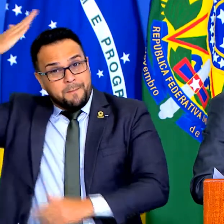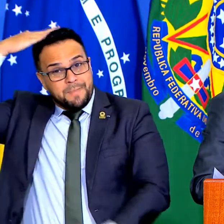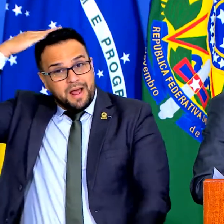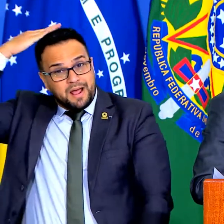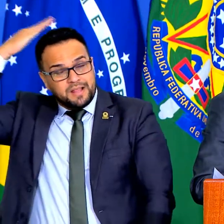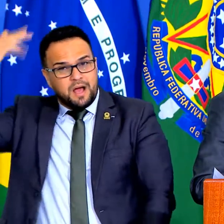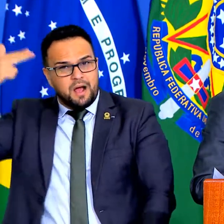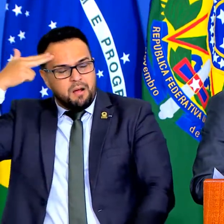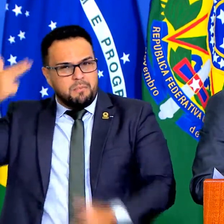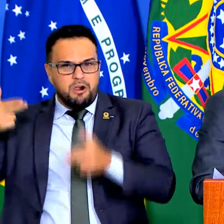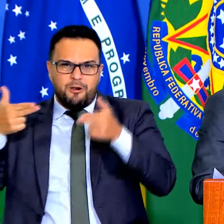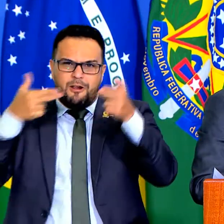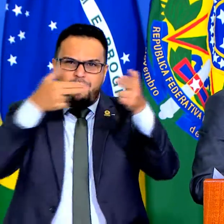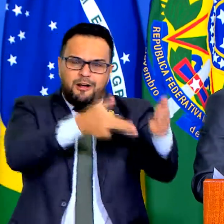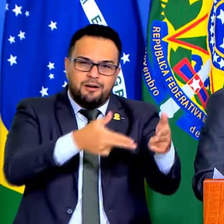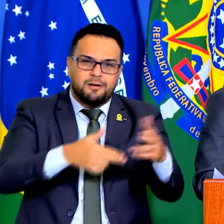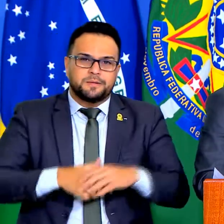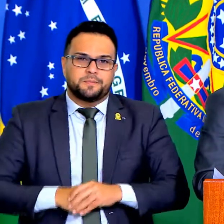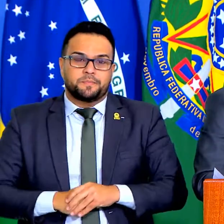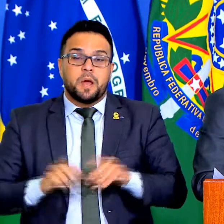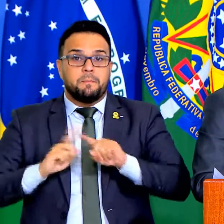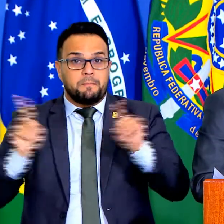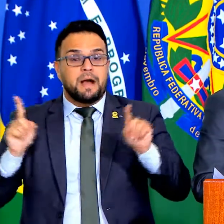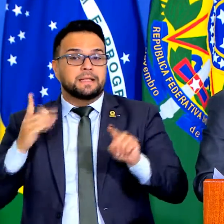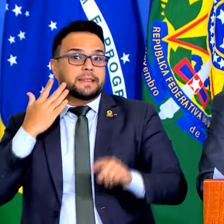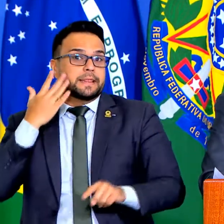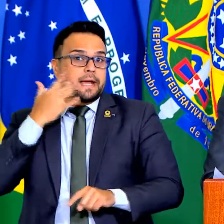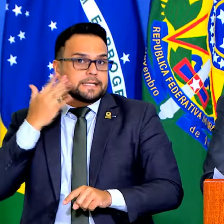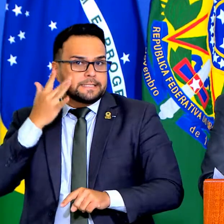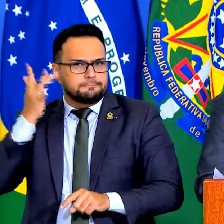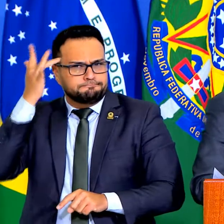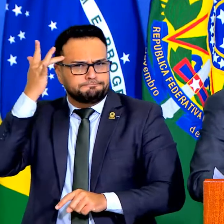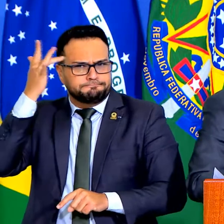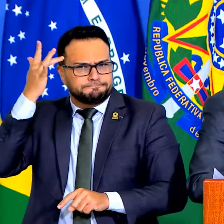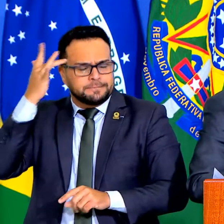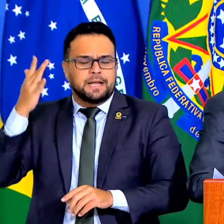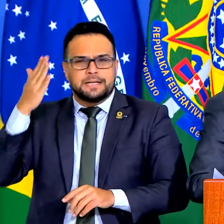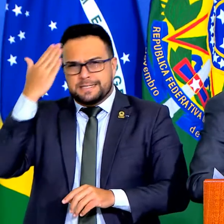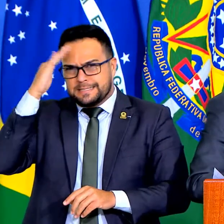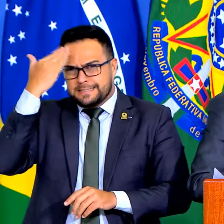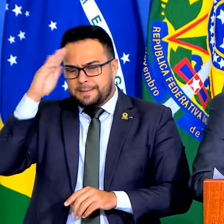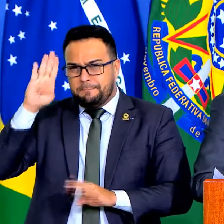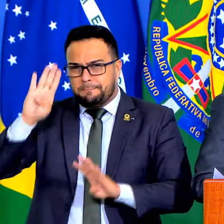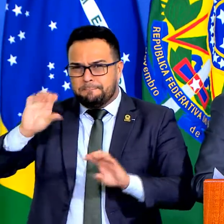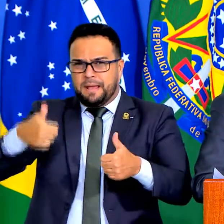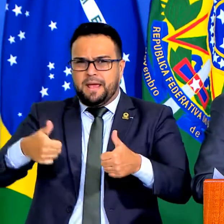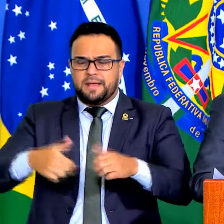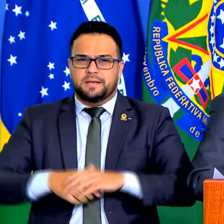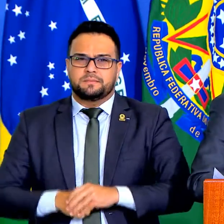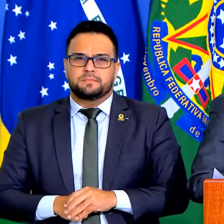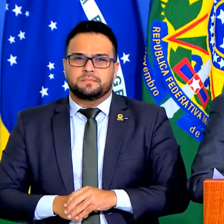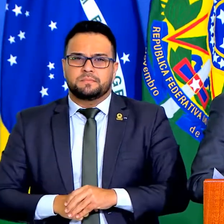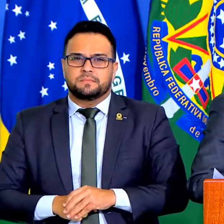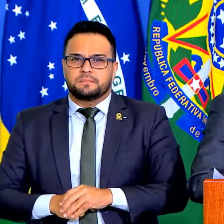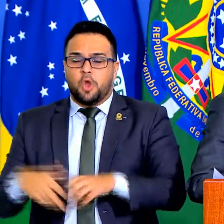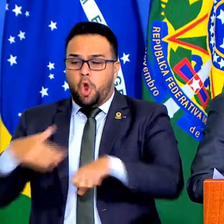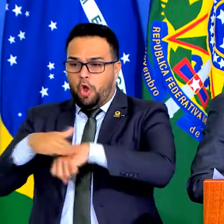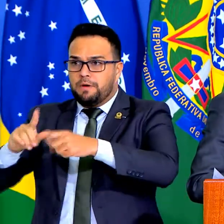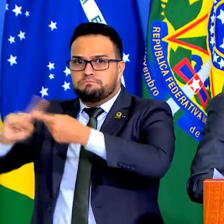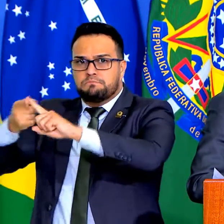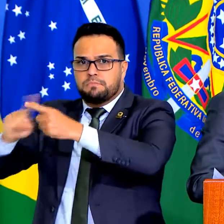com o trabalho eficiente do Tarcísio, com bom entendimento por parte do governador o Ratinho. Está praticamente resolvido isso daí.